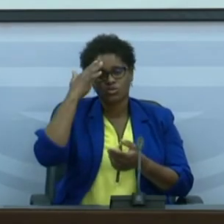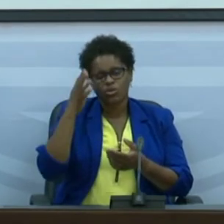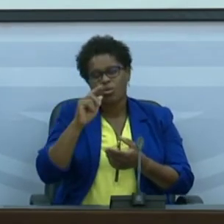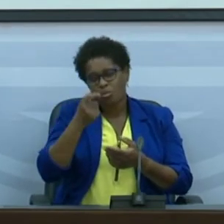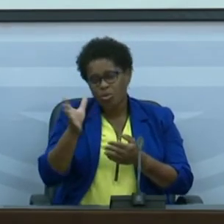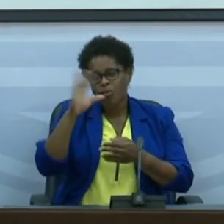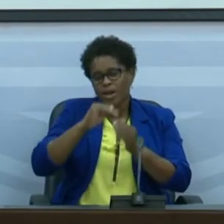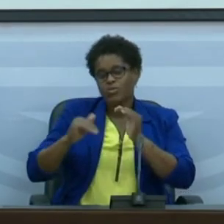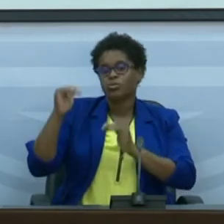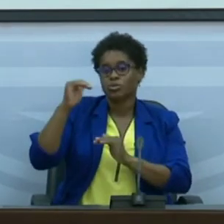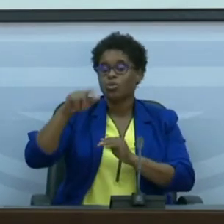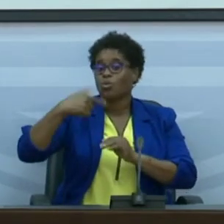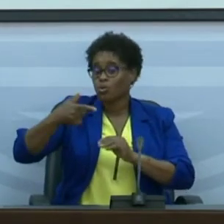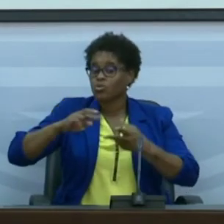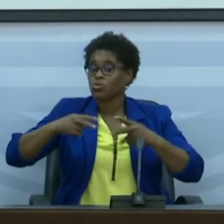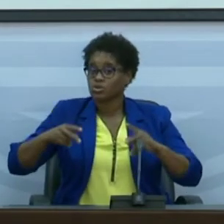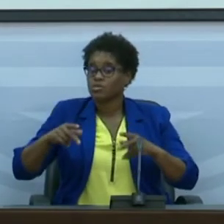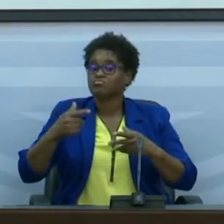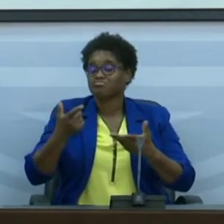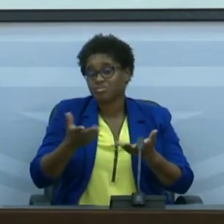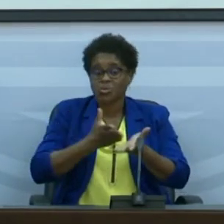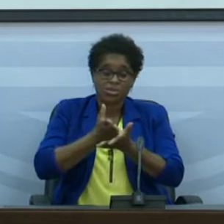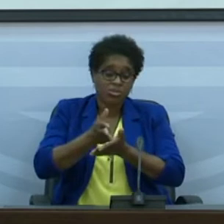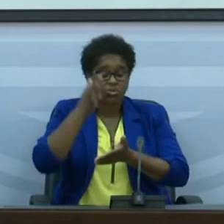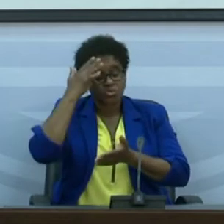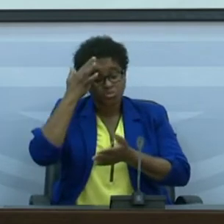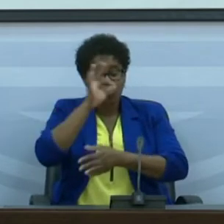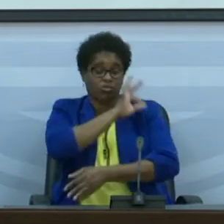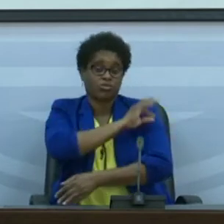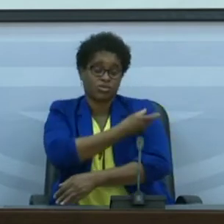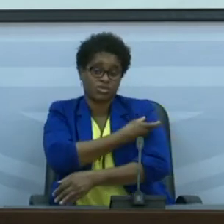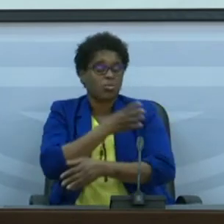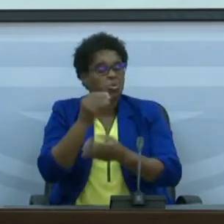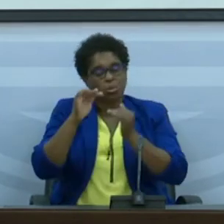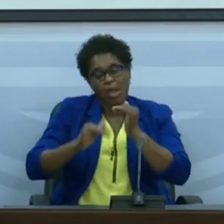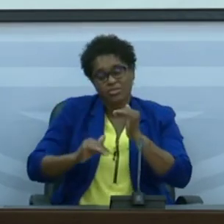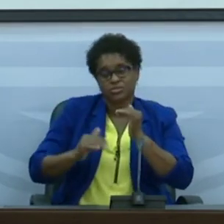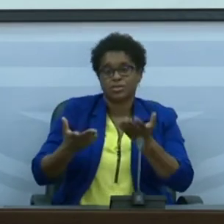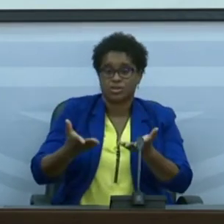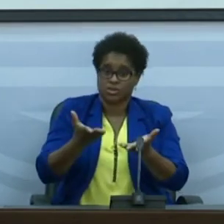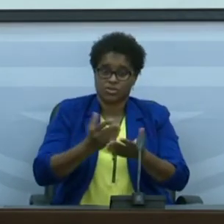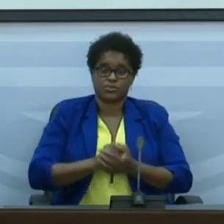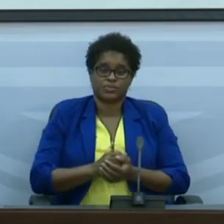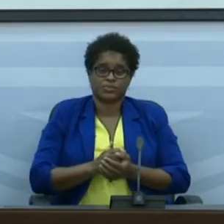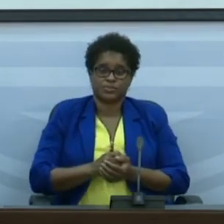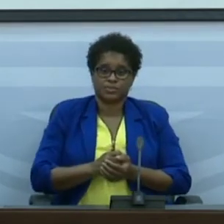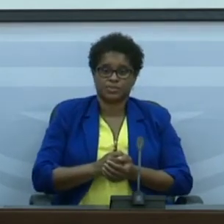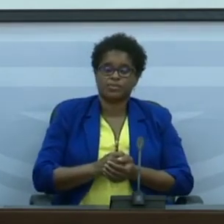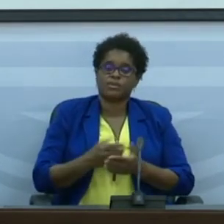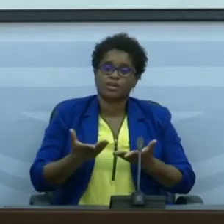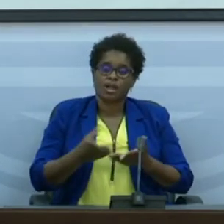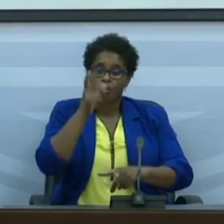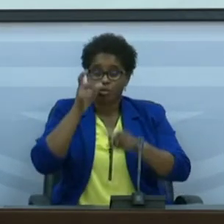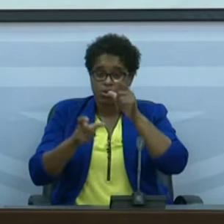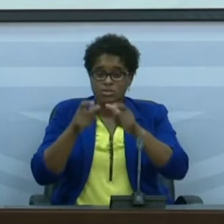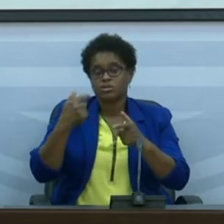elevada. Os outros conselhos ainda estão com uma taxa de vacinação muito baixa. Isso significa que a